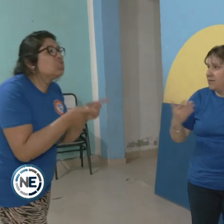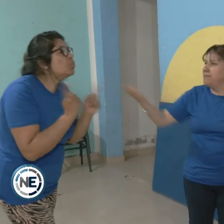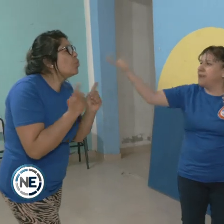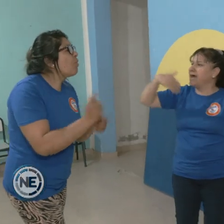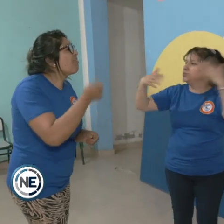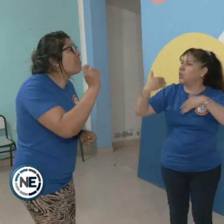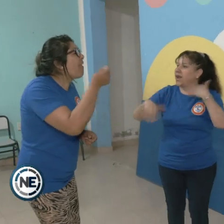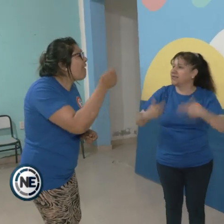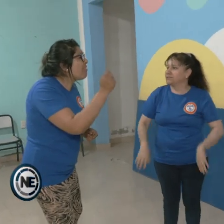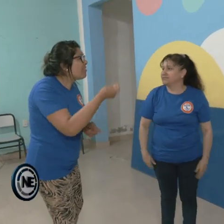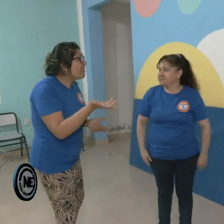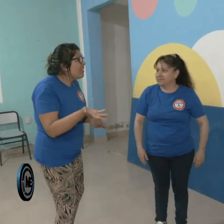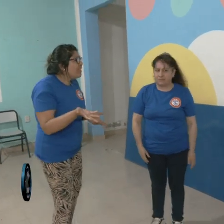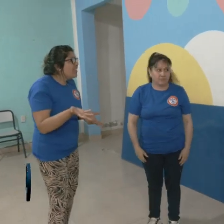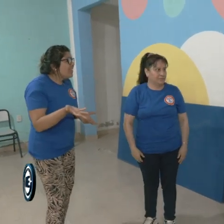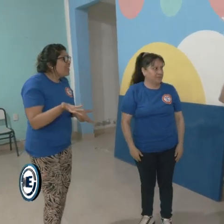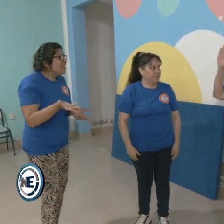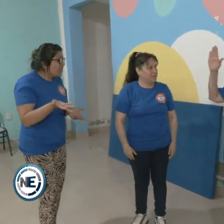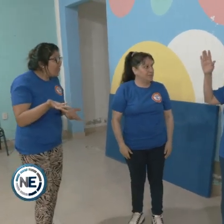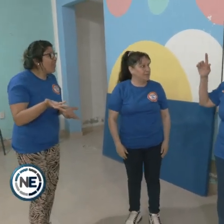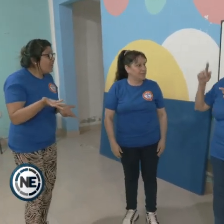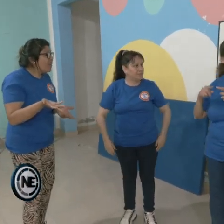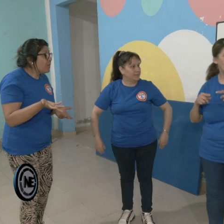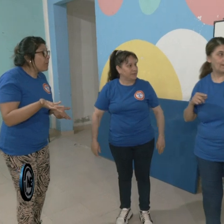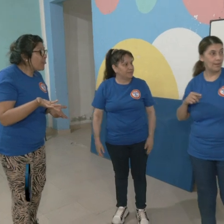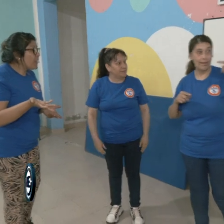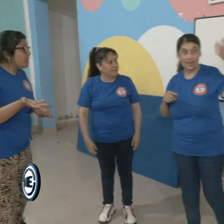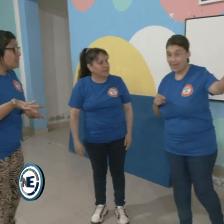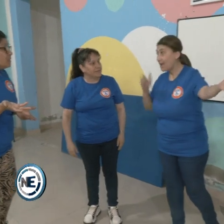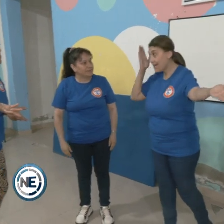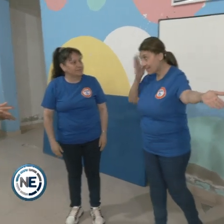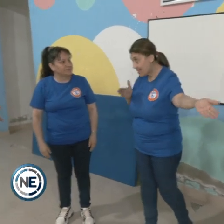también. El curso se va a estar dictando aquí, aquí.